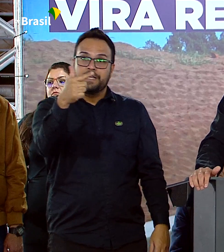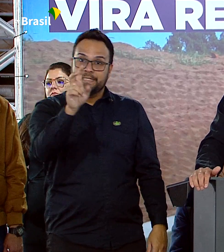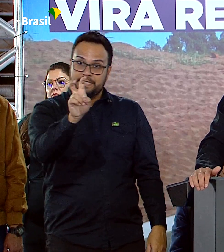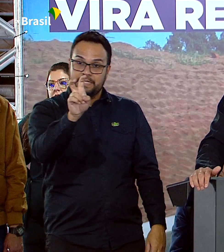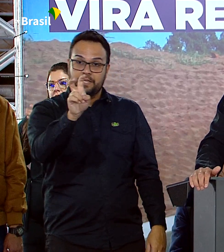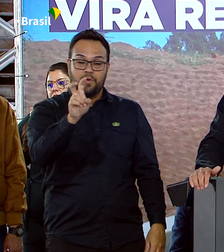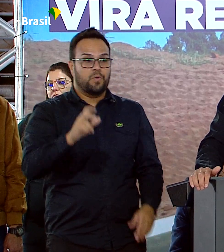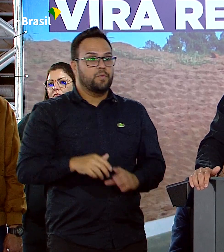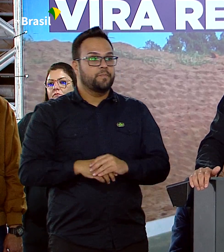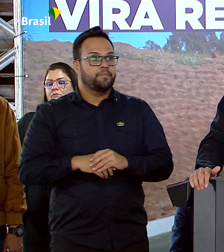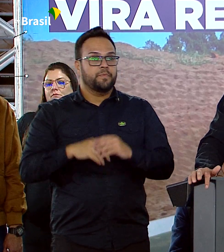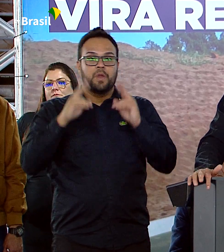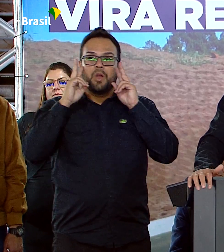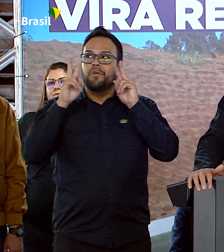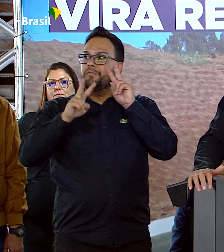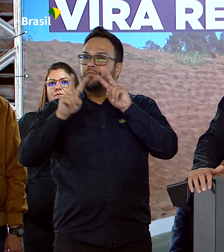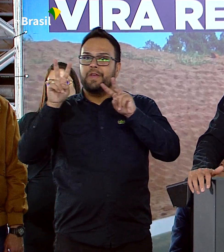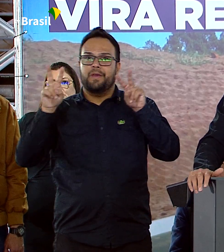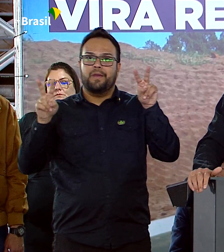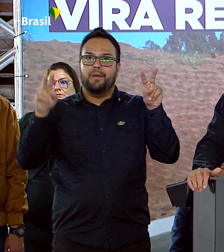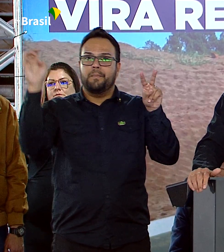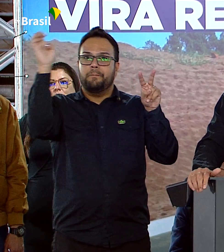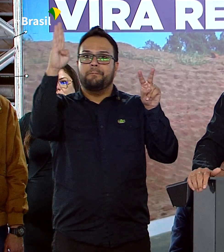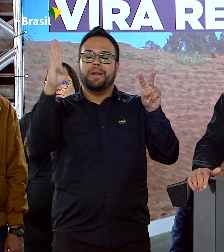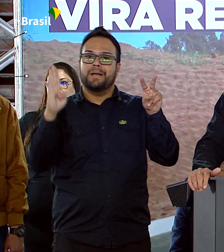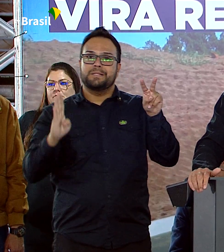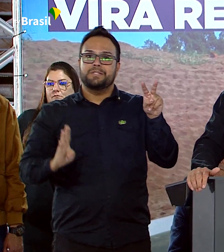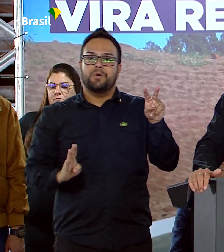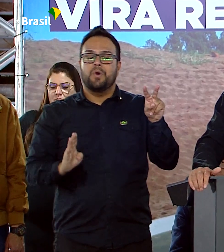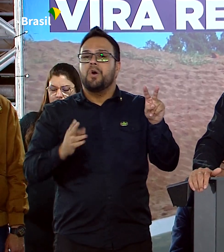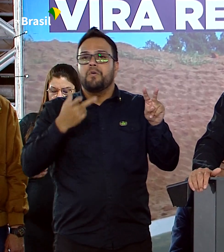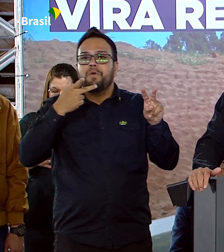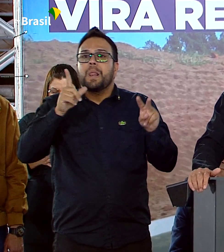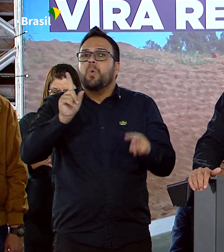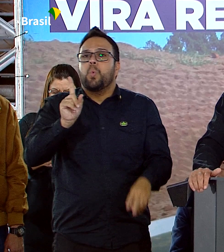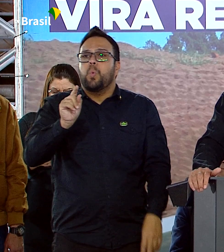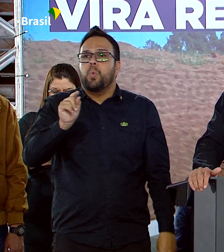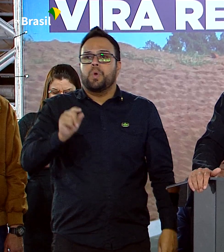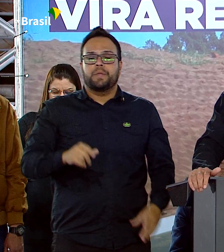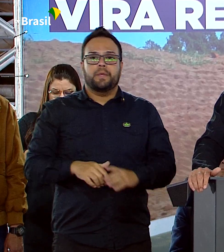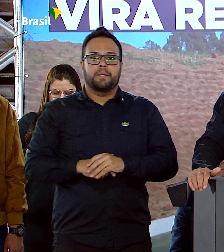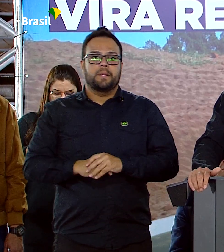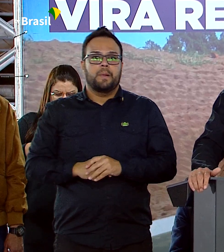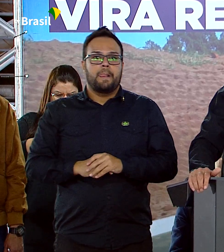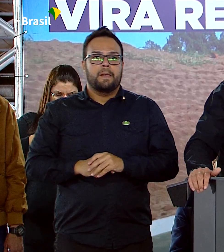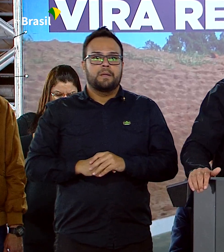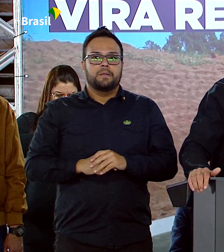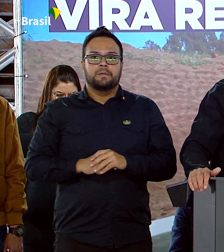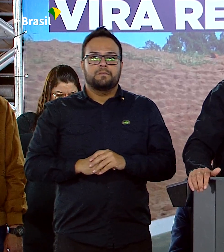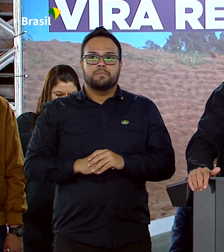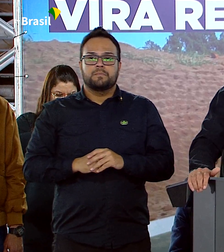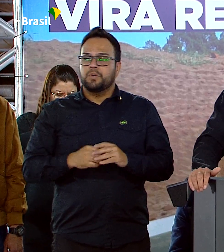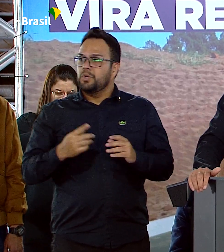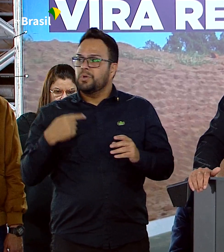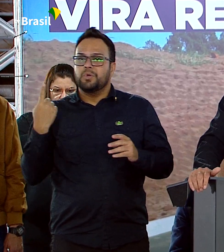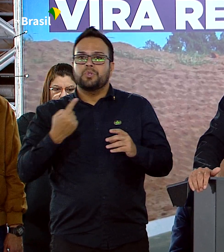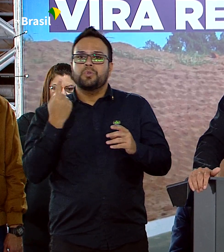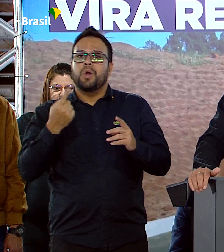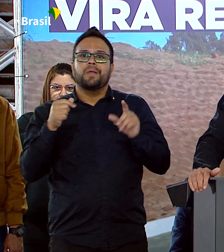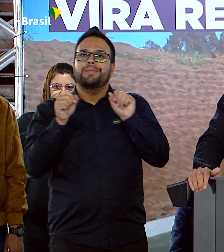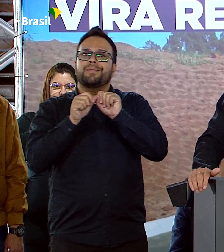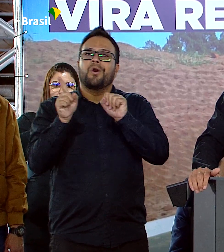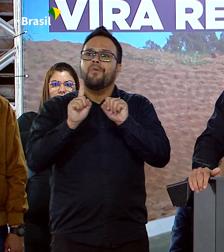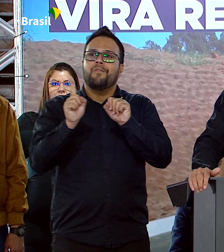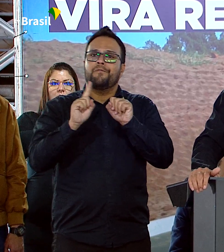ver a situação que se encontra no Brasil e falar o que nós não fizemos em 22,